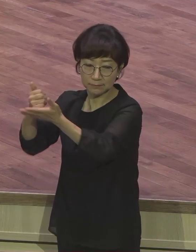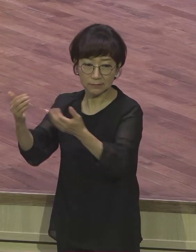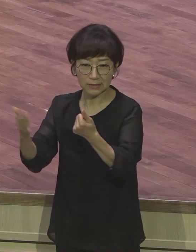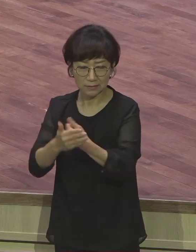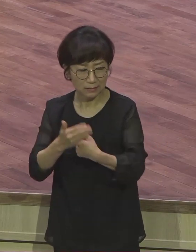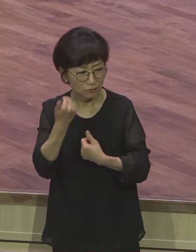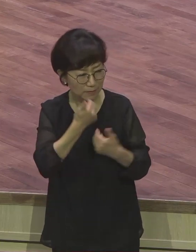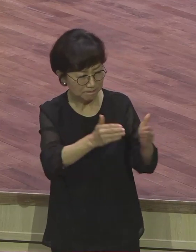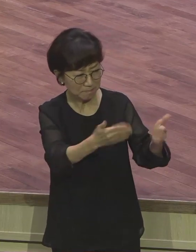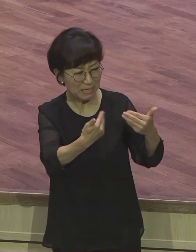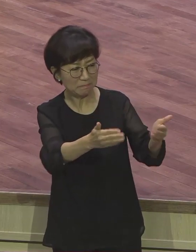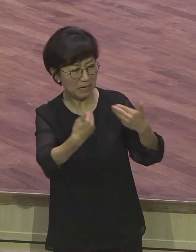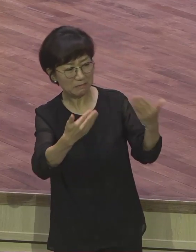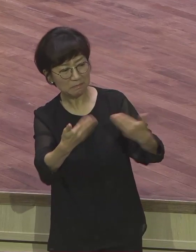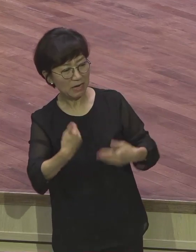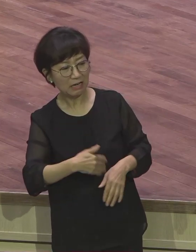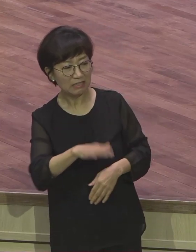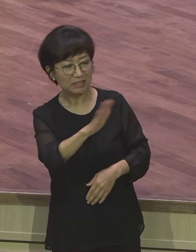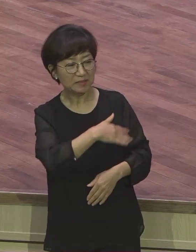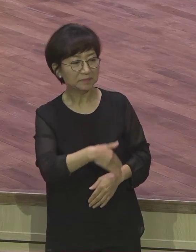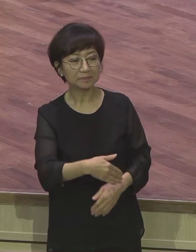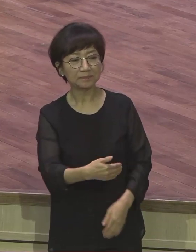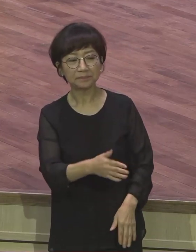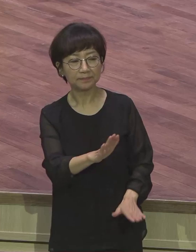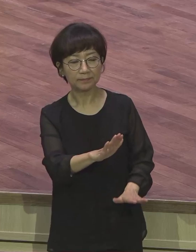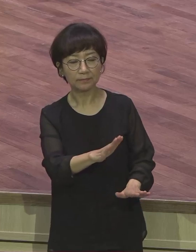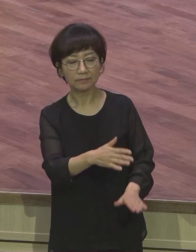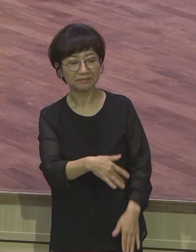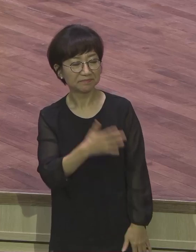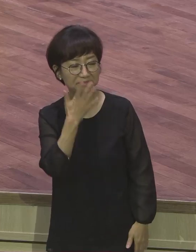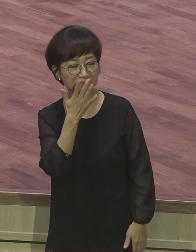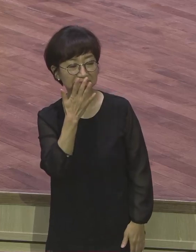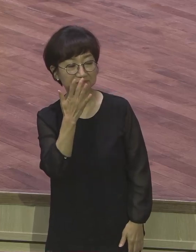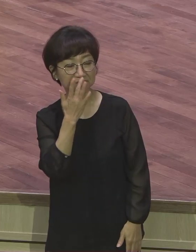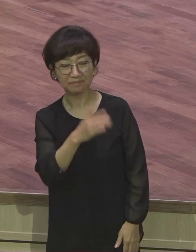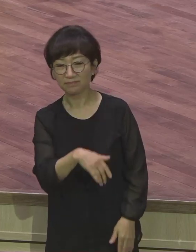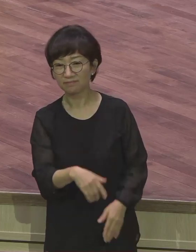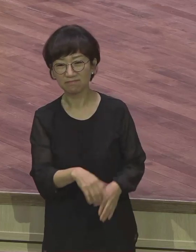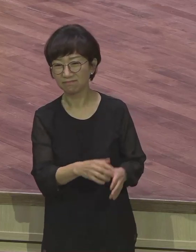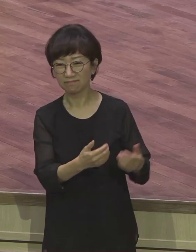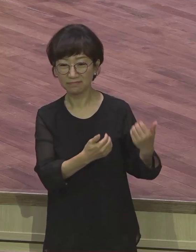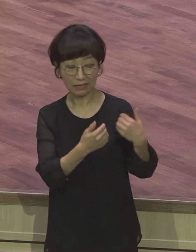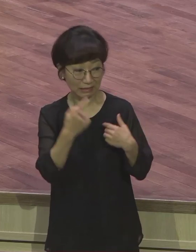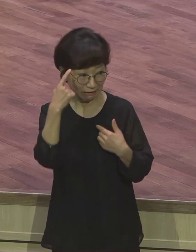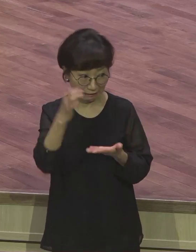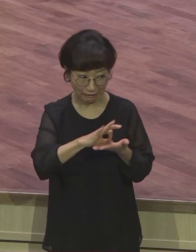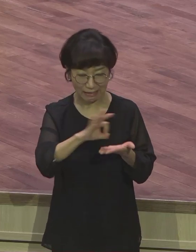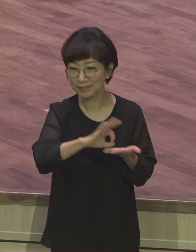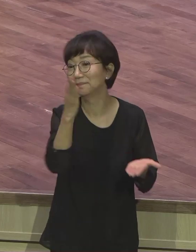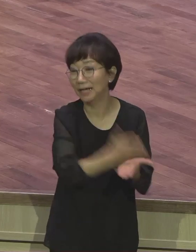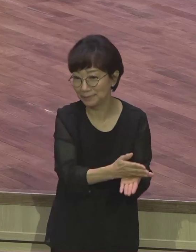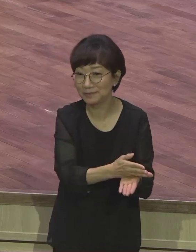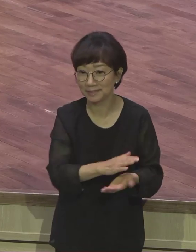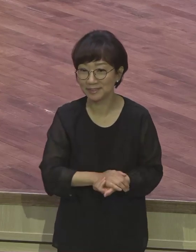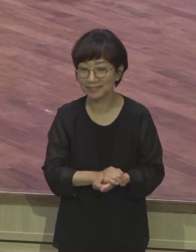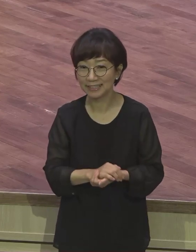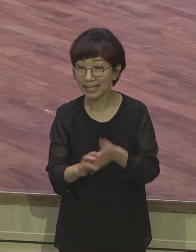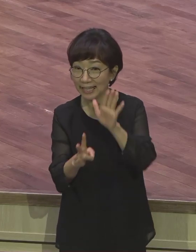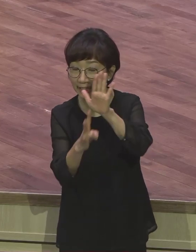무력화되는 줄 믿으시기 바랍니다. 아무것도 아니에요. 아무것도 아니에요. 계시록 12장 10제로 오면